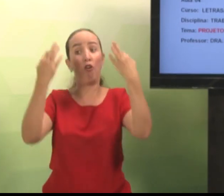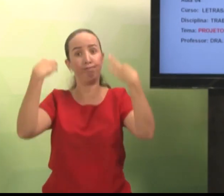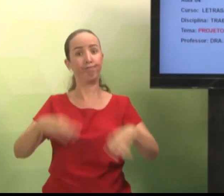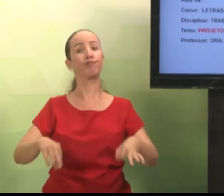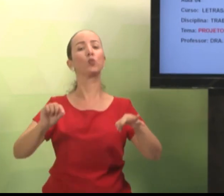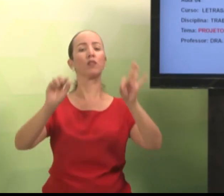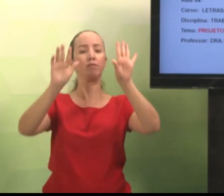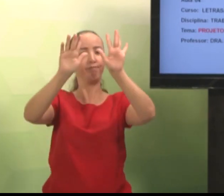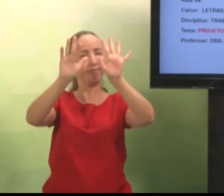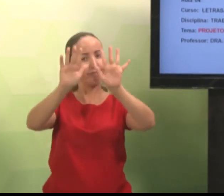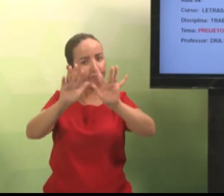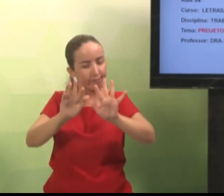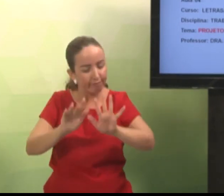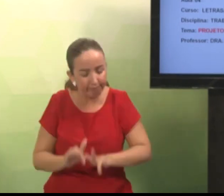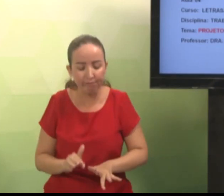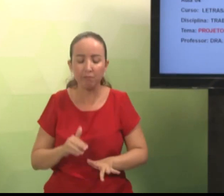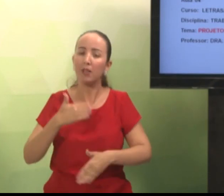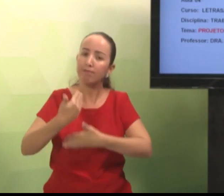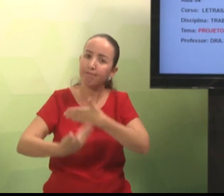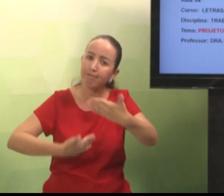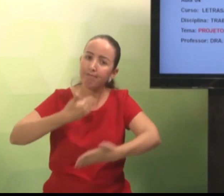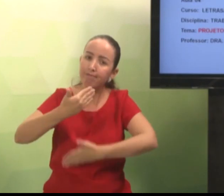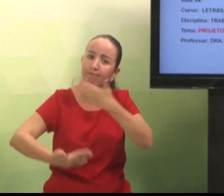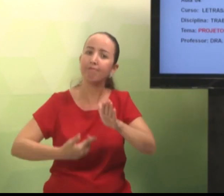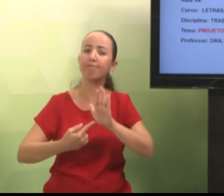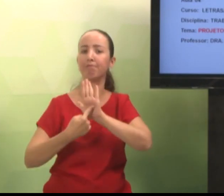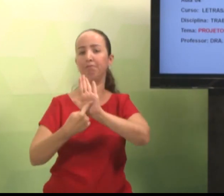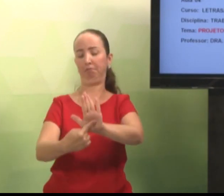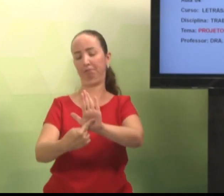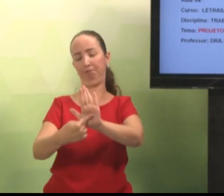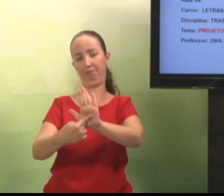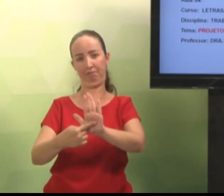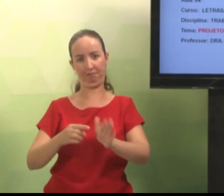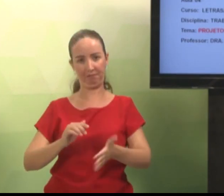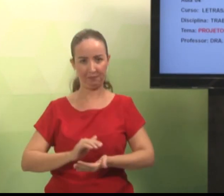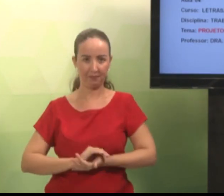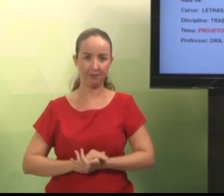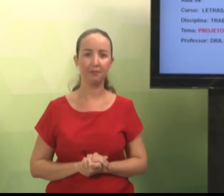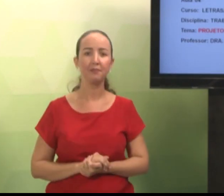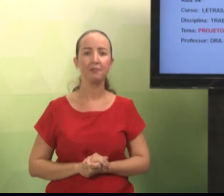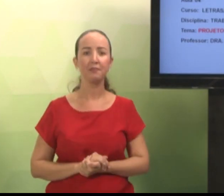pesquisa, fazer redação, redigir o seu texto e apresentar.